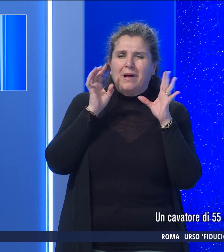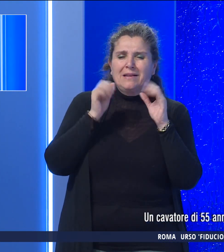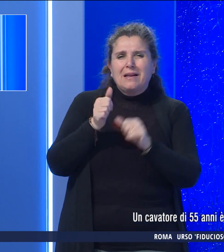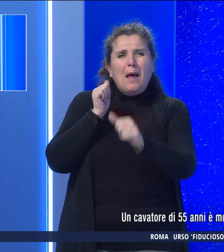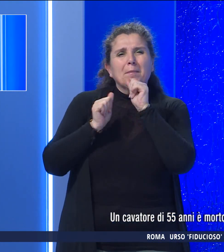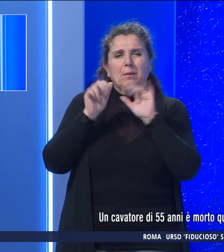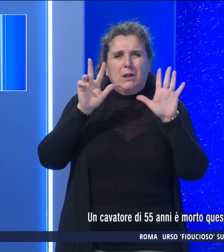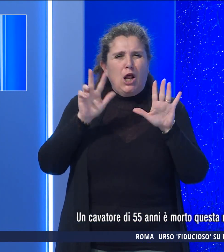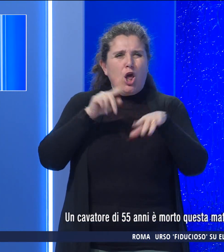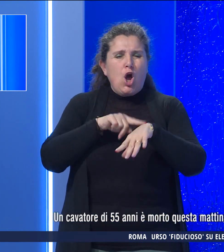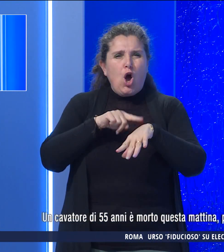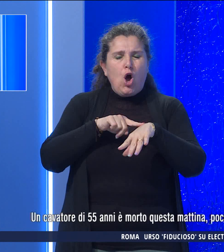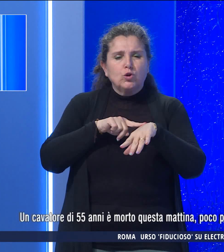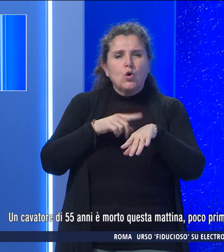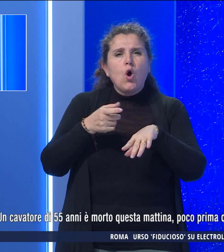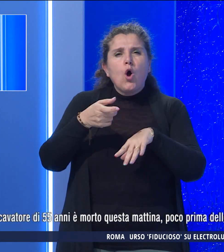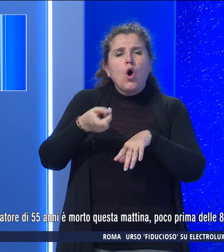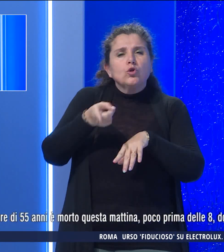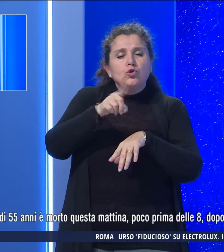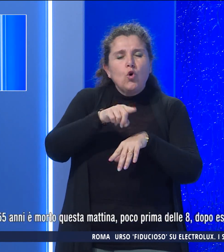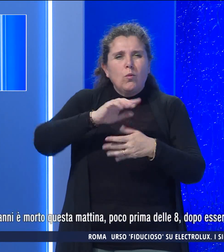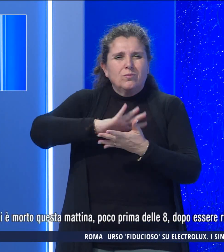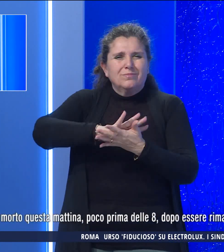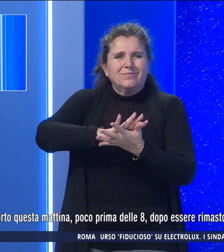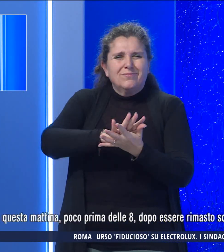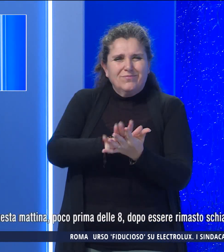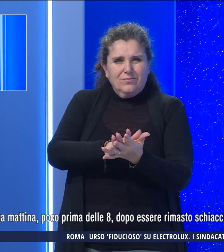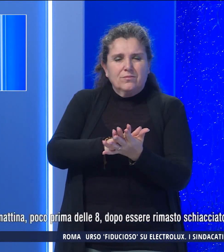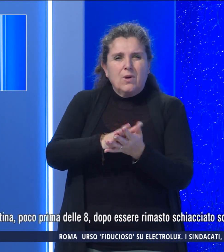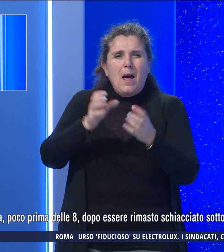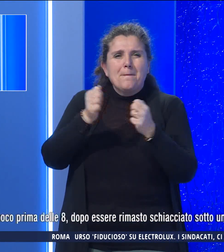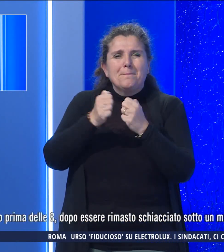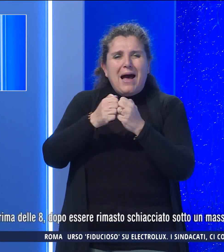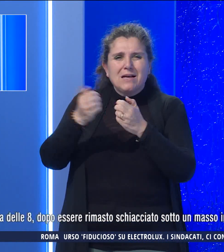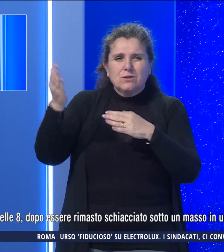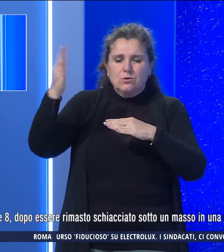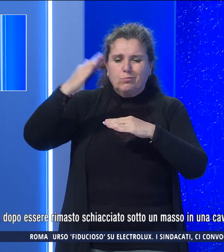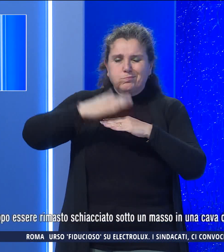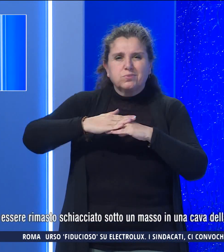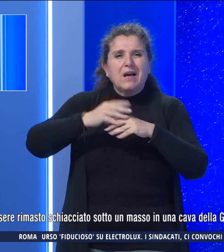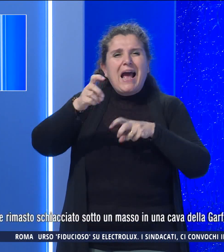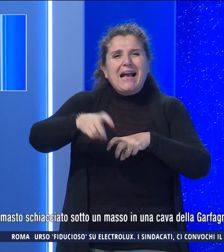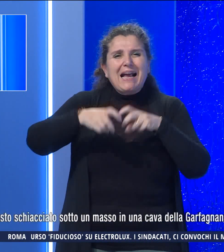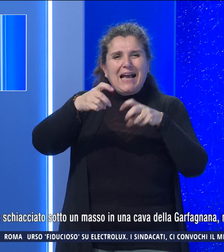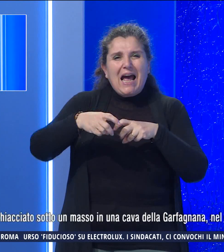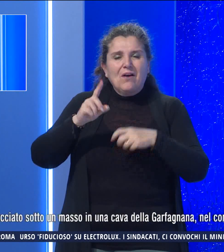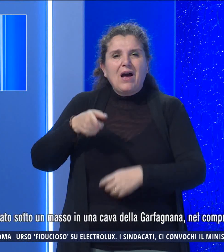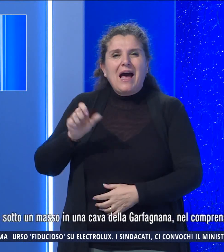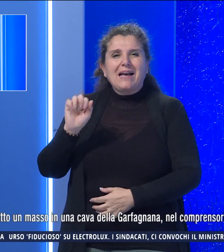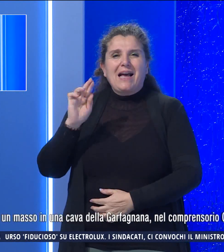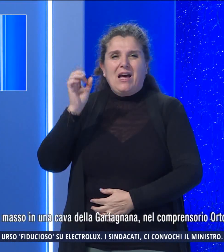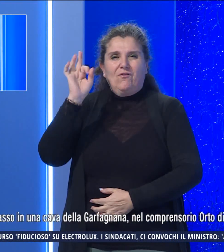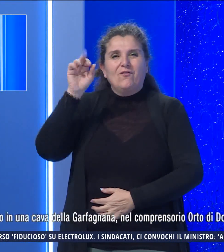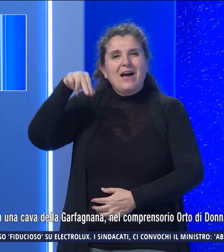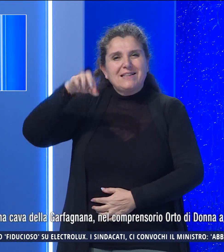prima delle 8 dopo essere rimasto schiacciato sotto un masso in una cava della Garfagnana